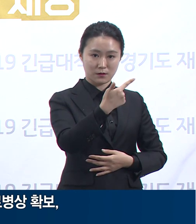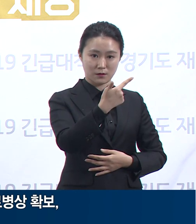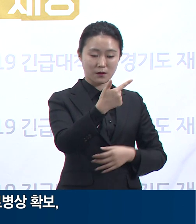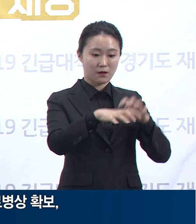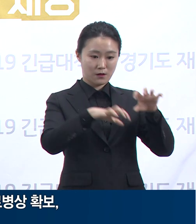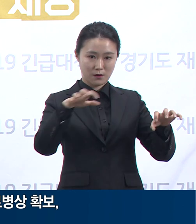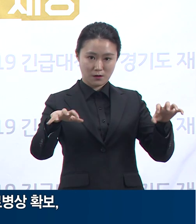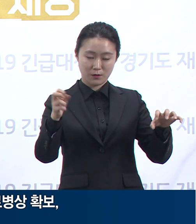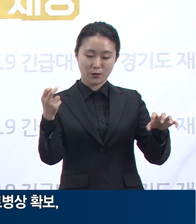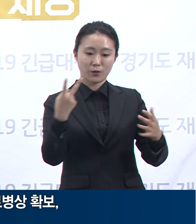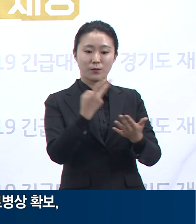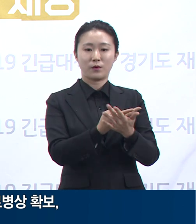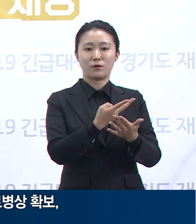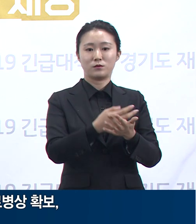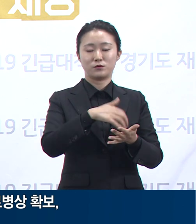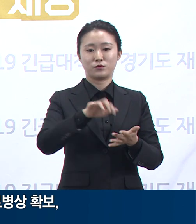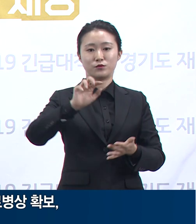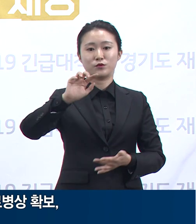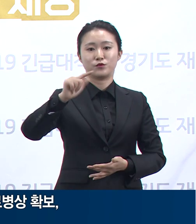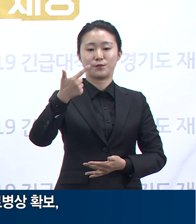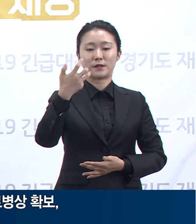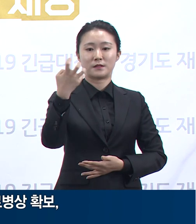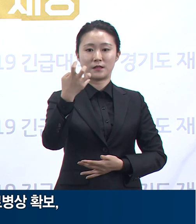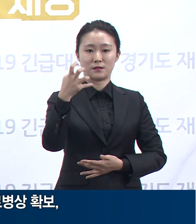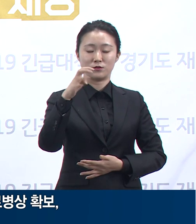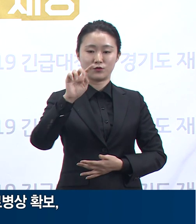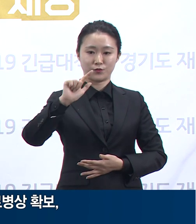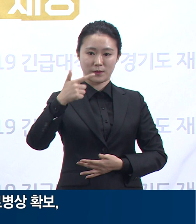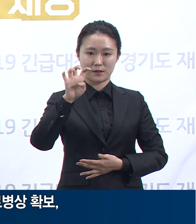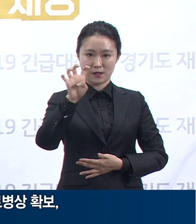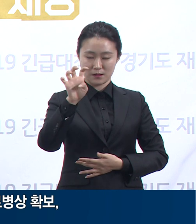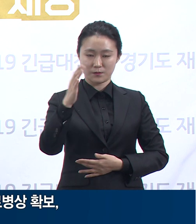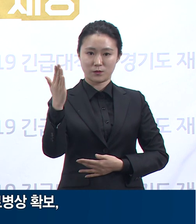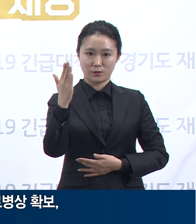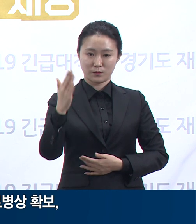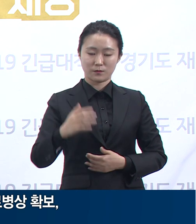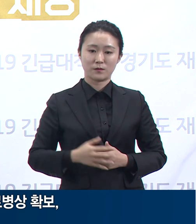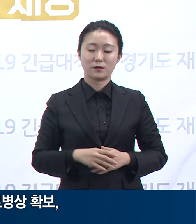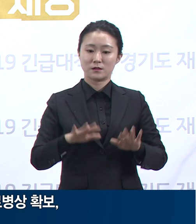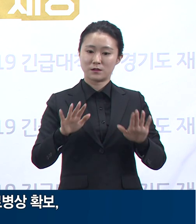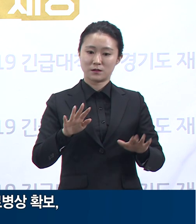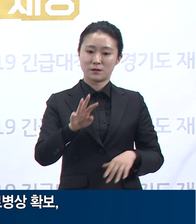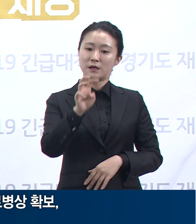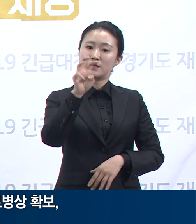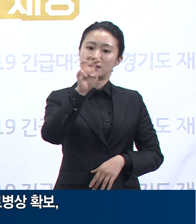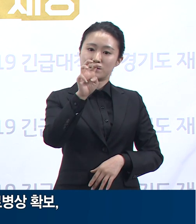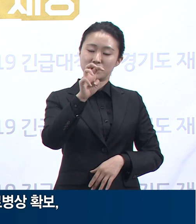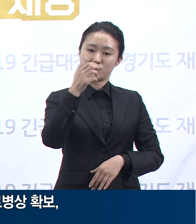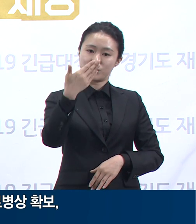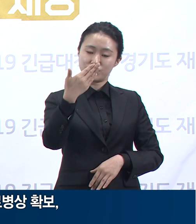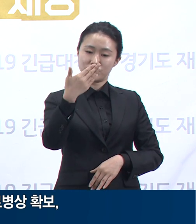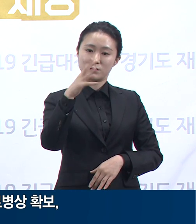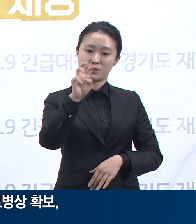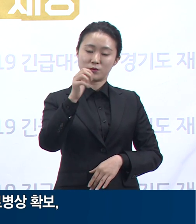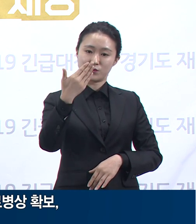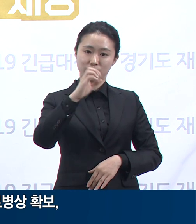병상을 확보하고 있으며 현재 사용 중인 병상은 39.1%인 264병상입니다.